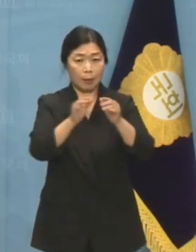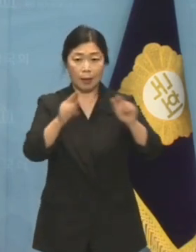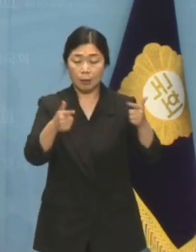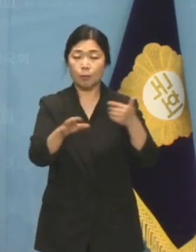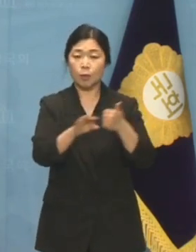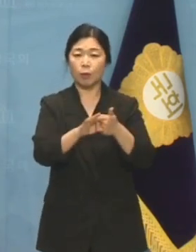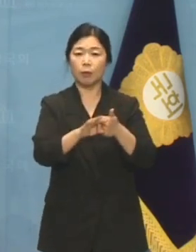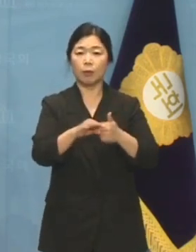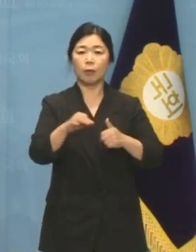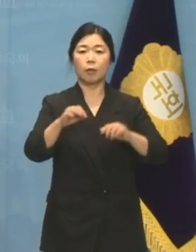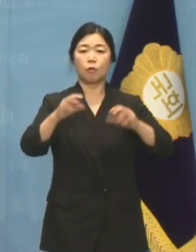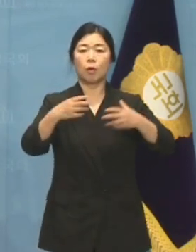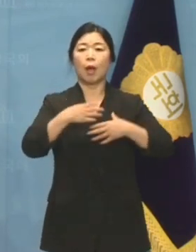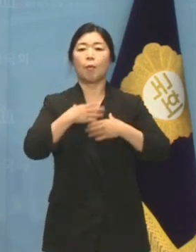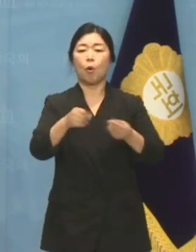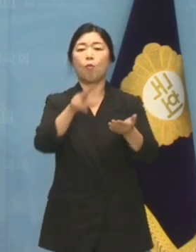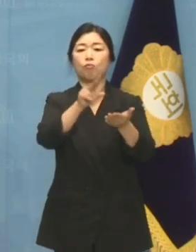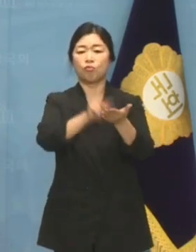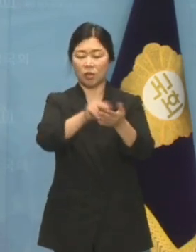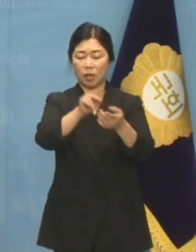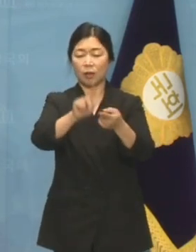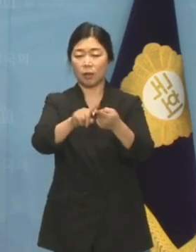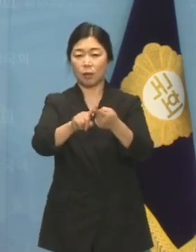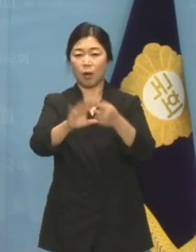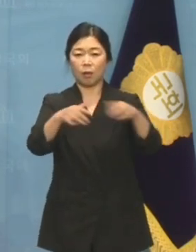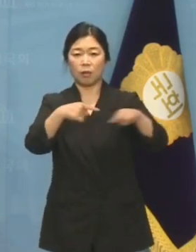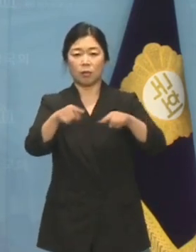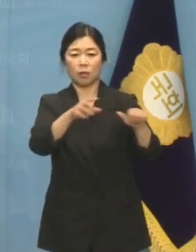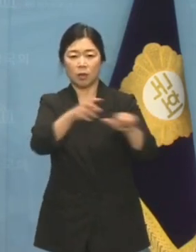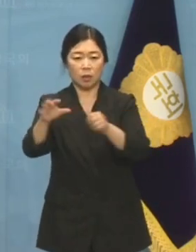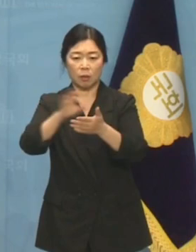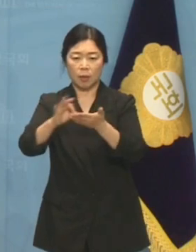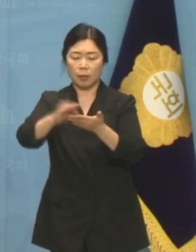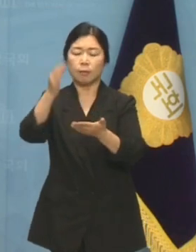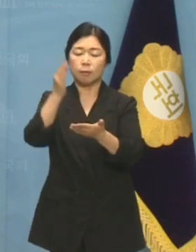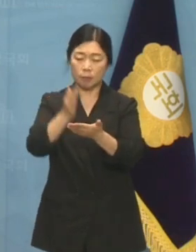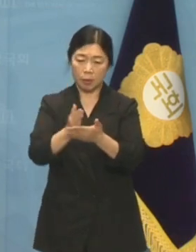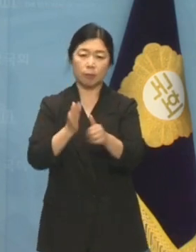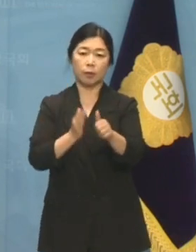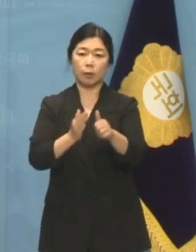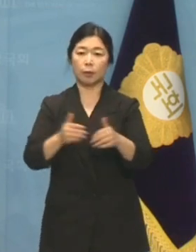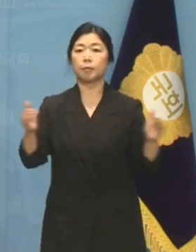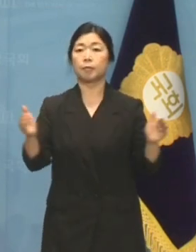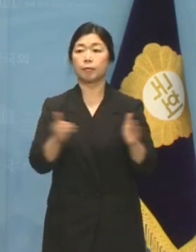안보 문제에 대해서는 정치 공세를 멈춰야 합니다. 감사합니다.